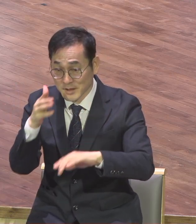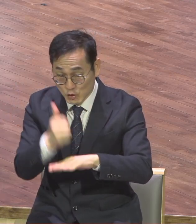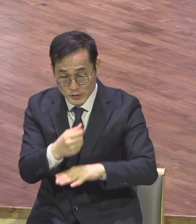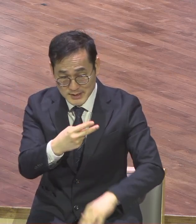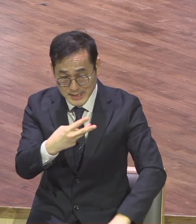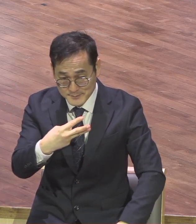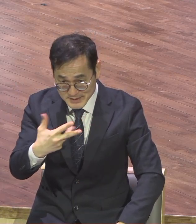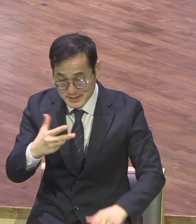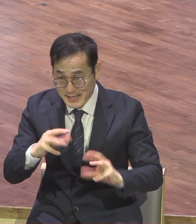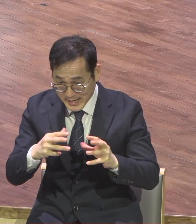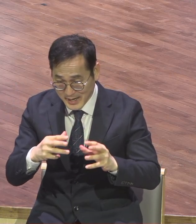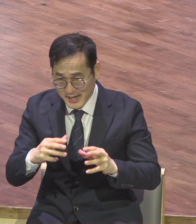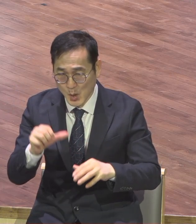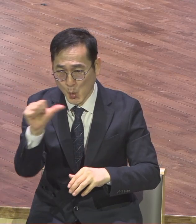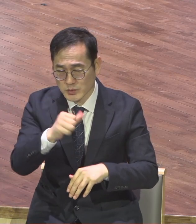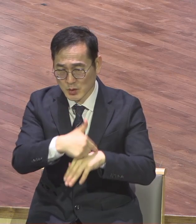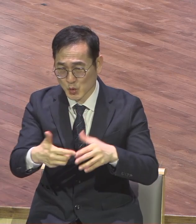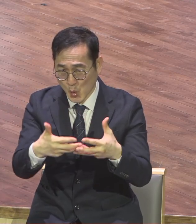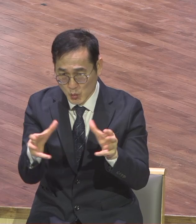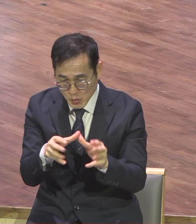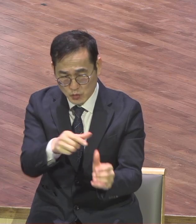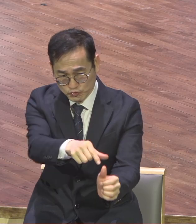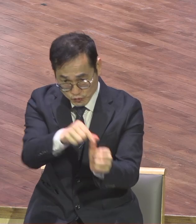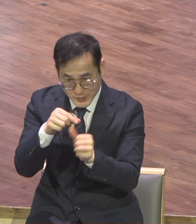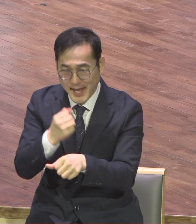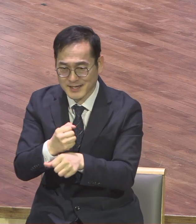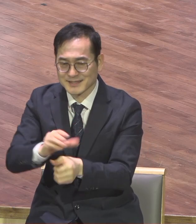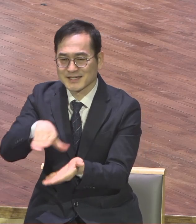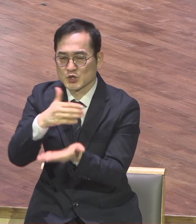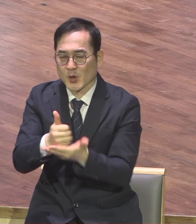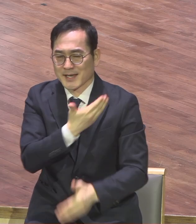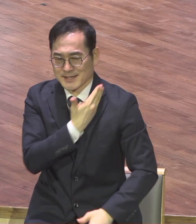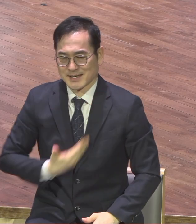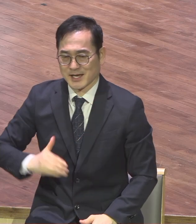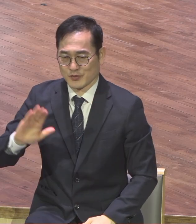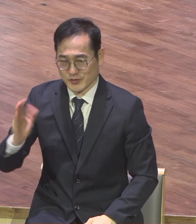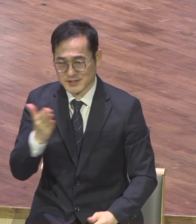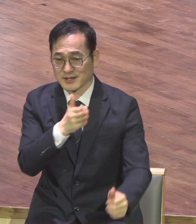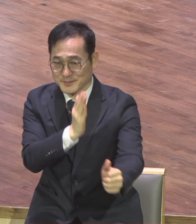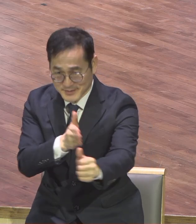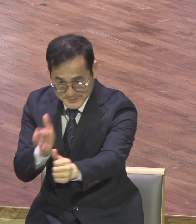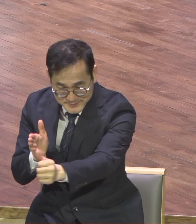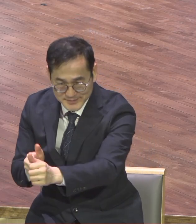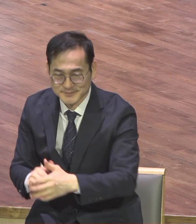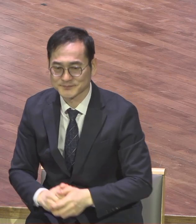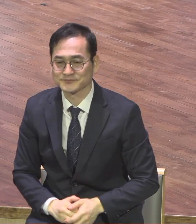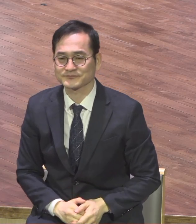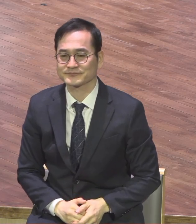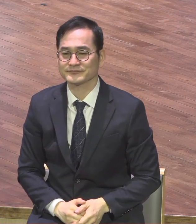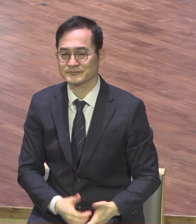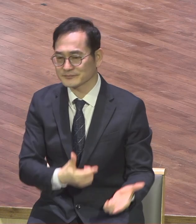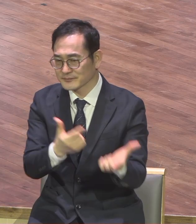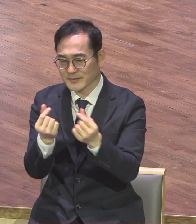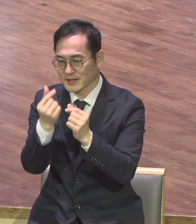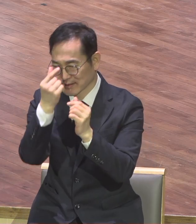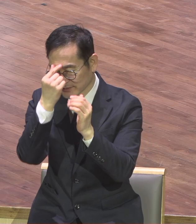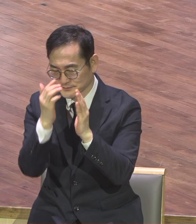그리스도의 절도 제자들 다 되시기를 제물어 축복합니다 기도합시다 아버지 하나님 우리